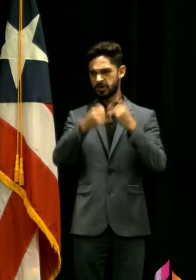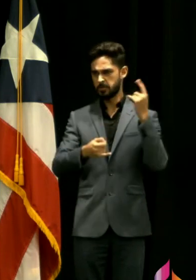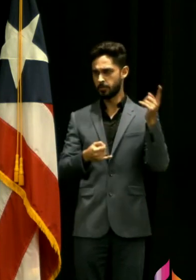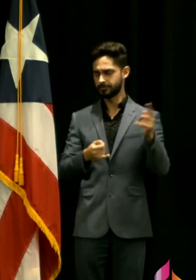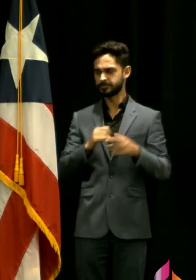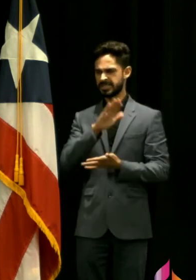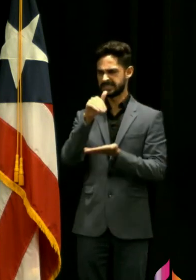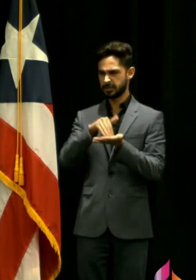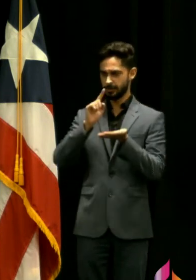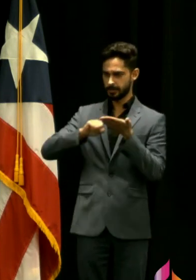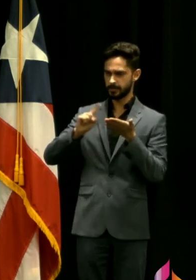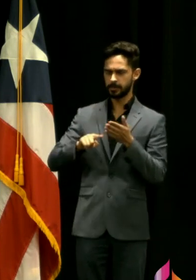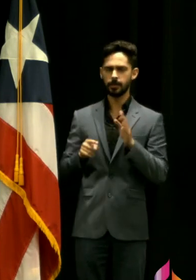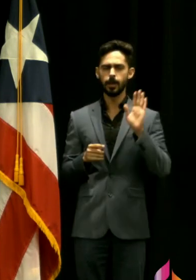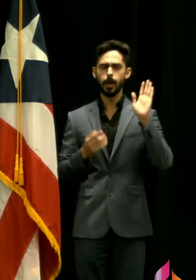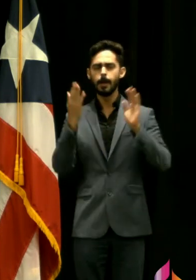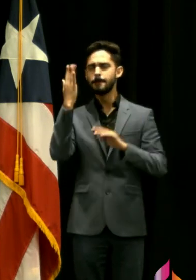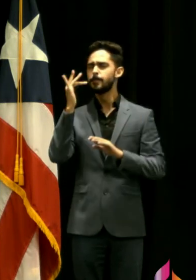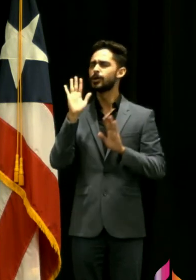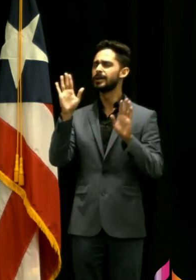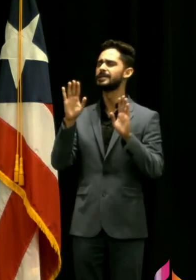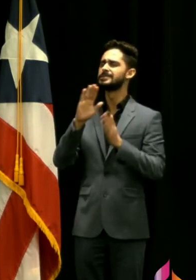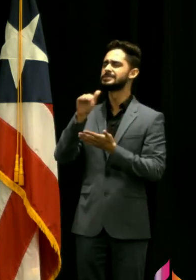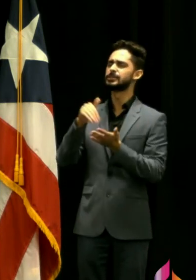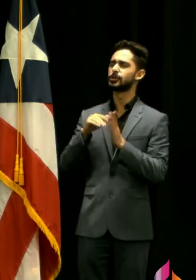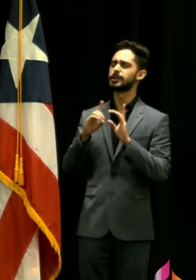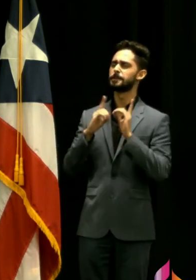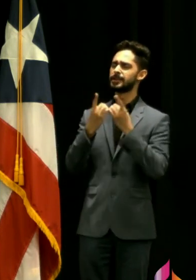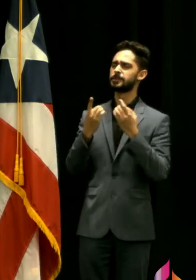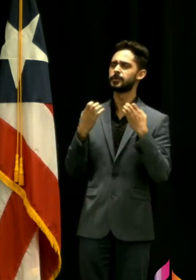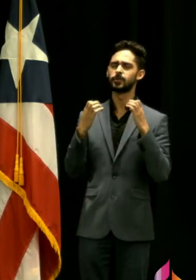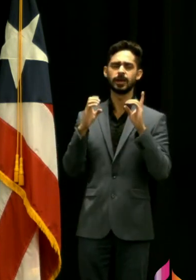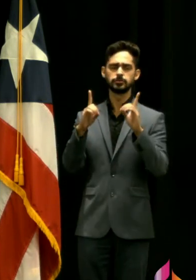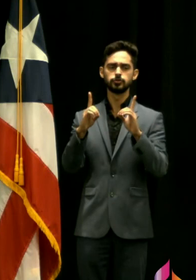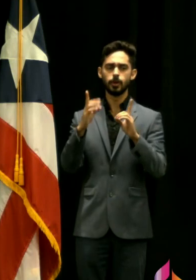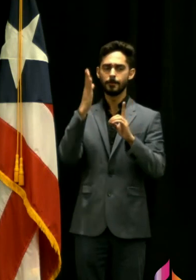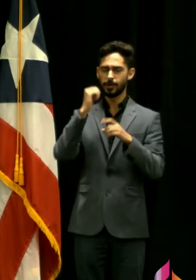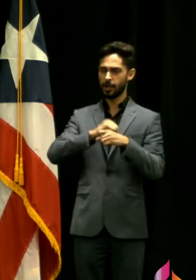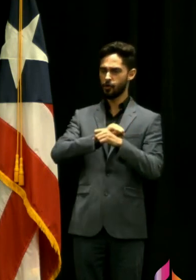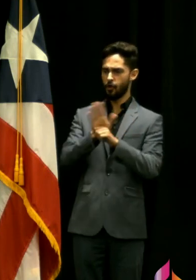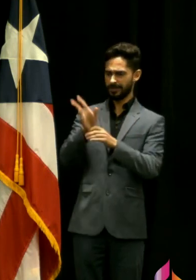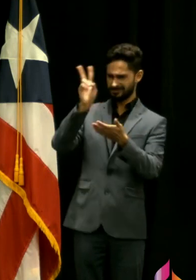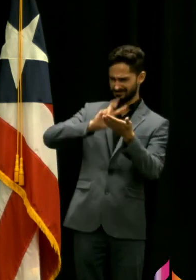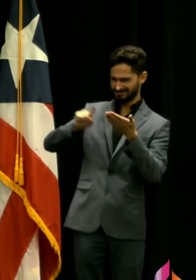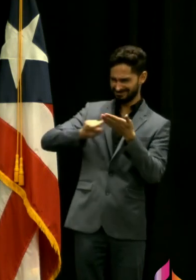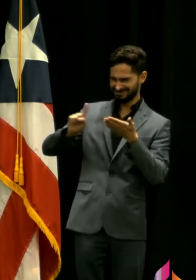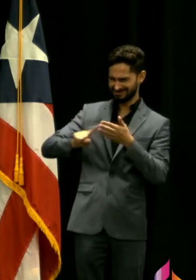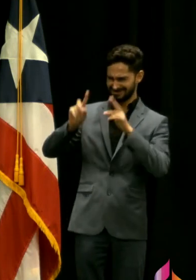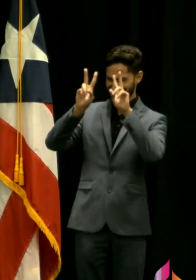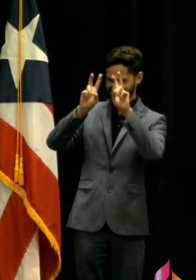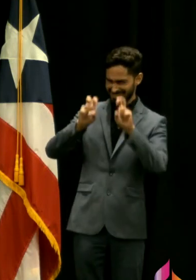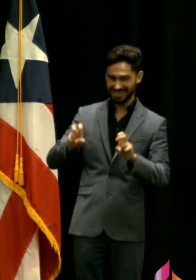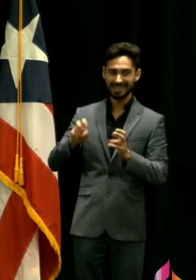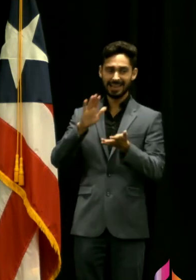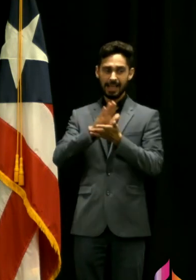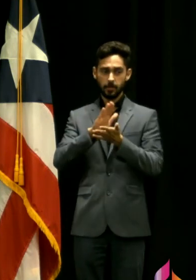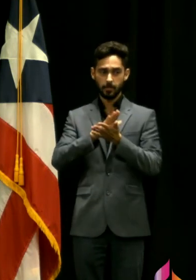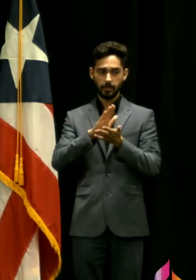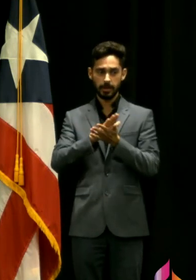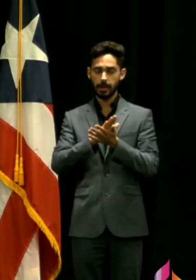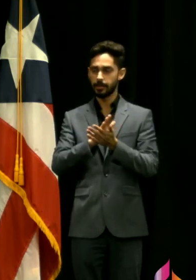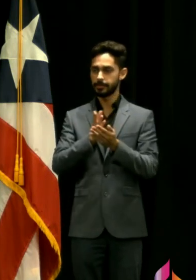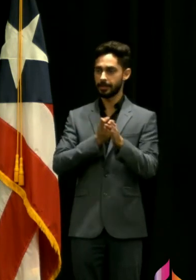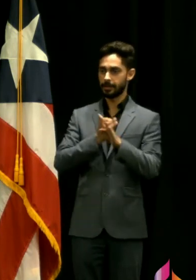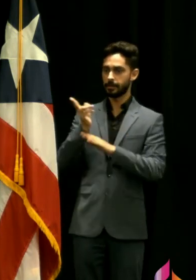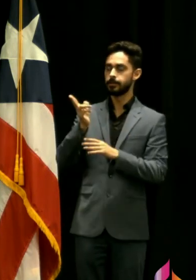gobernador porque el departamento de salud pidió eliminar los datos de escuelas del monitoreo de COVID-19 en Puerto Rico que hace la escuela de medicina de la universidad de Harvard